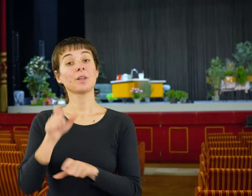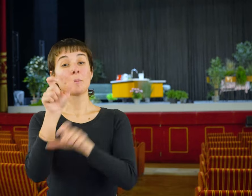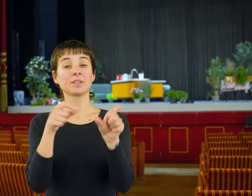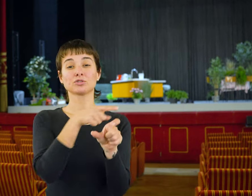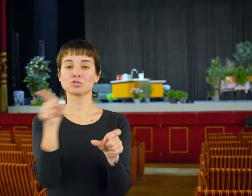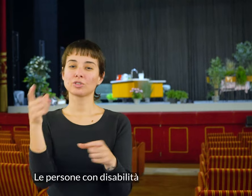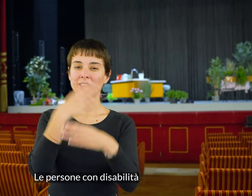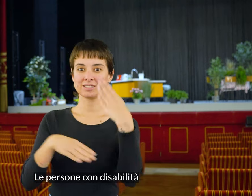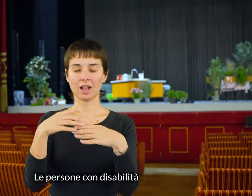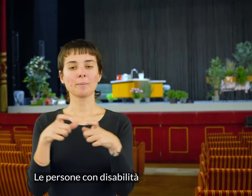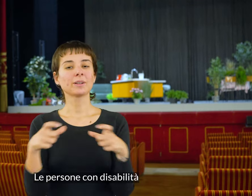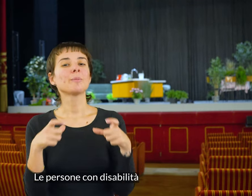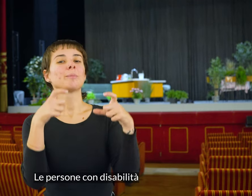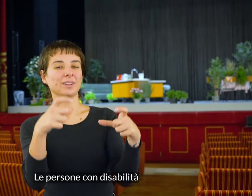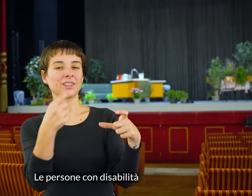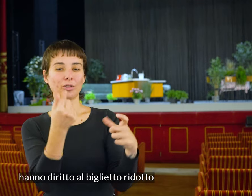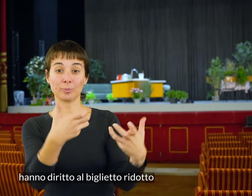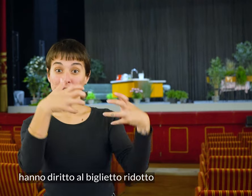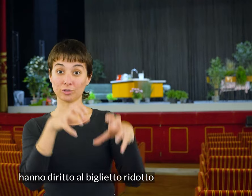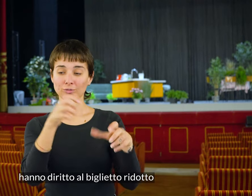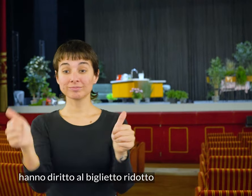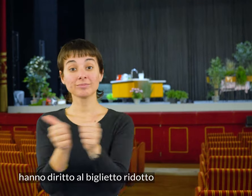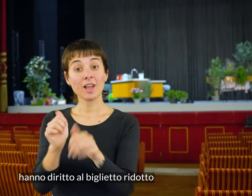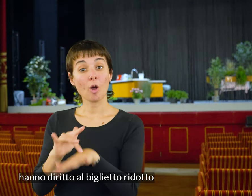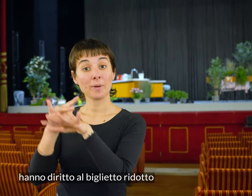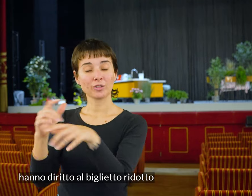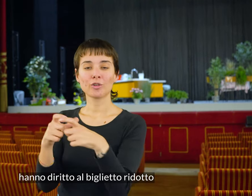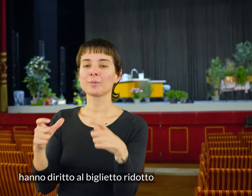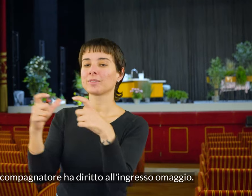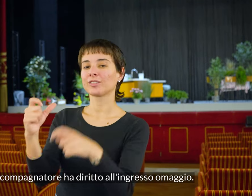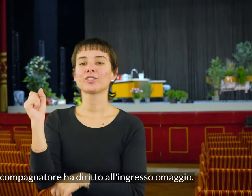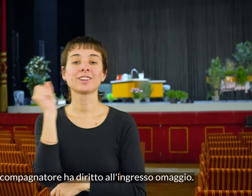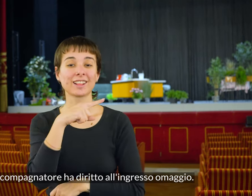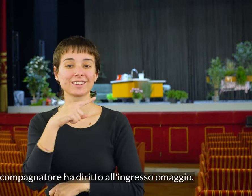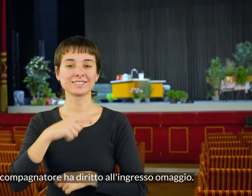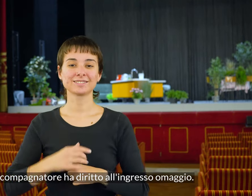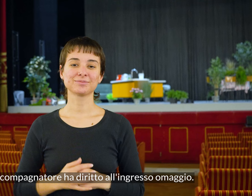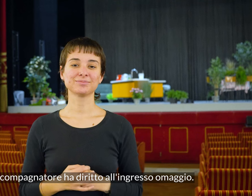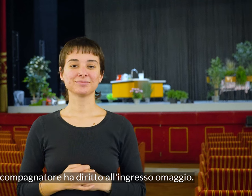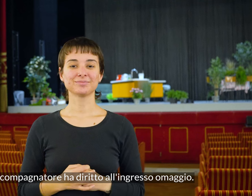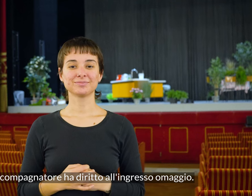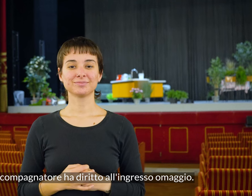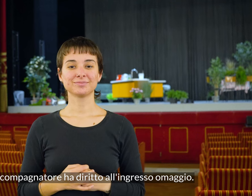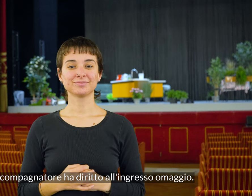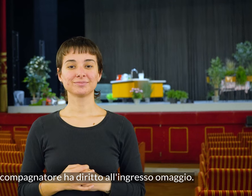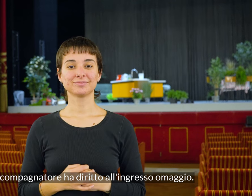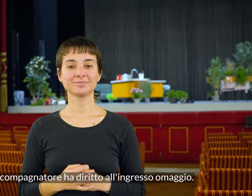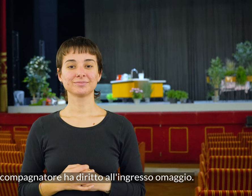Le persone con disabilità hanno diritto al biglietto ridotto e l'accompagnatore ha diritto all'ingresso omaggio.